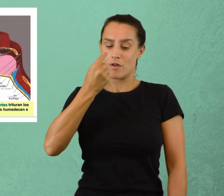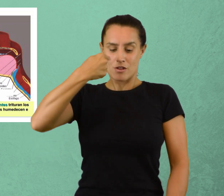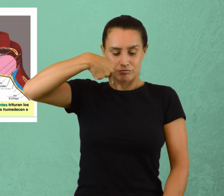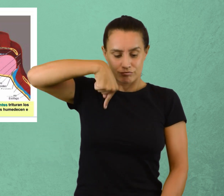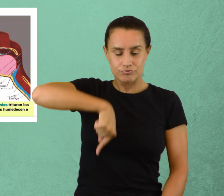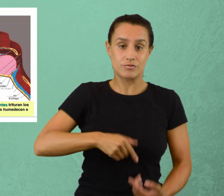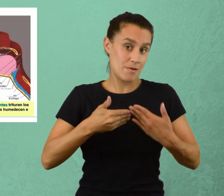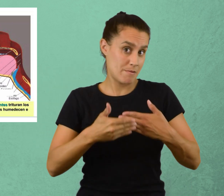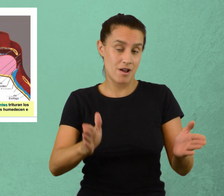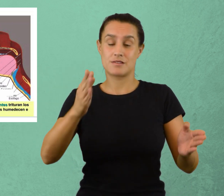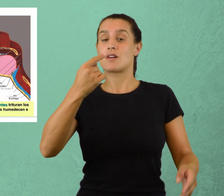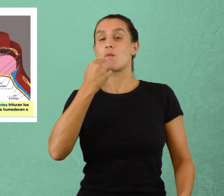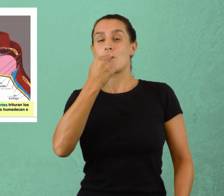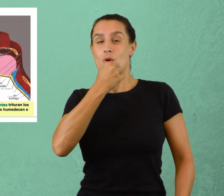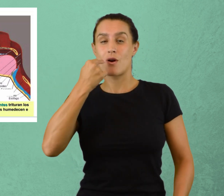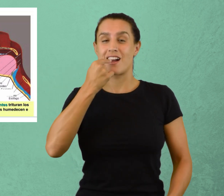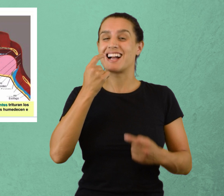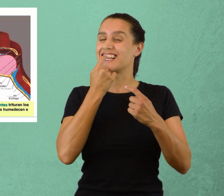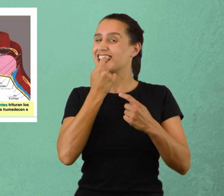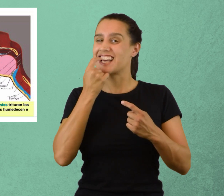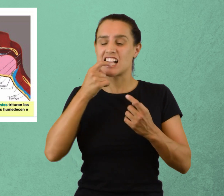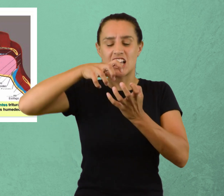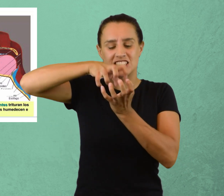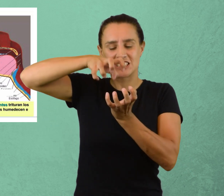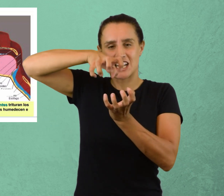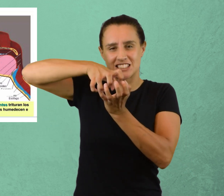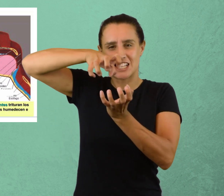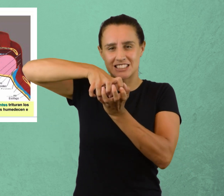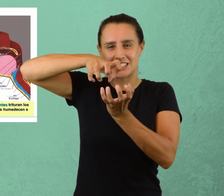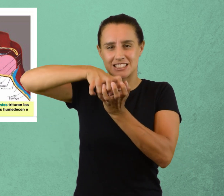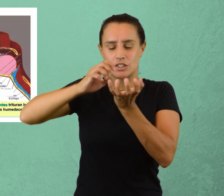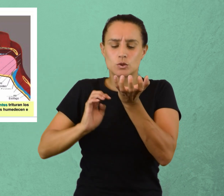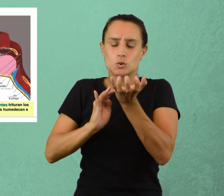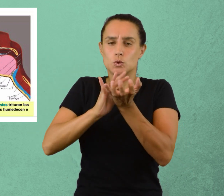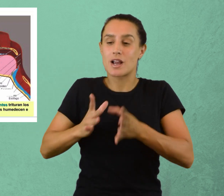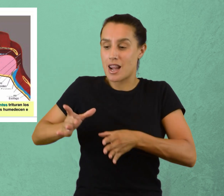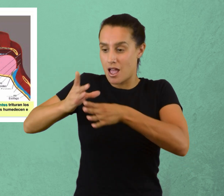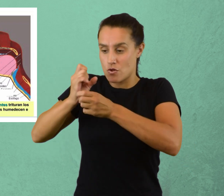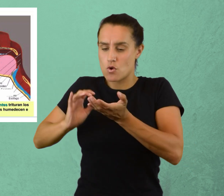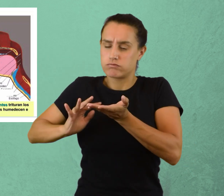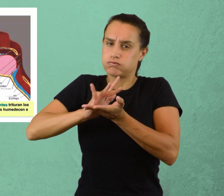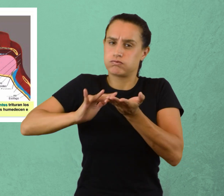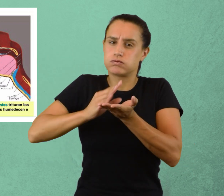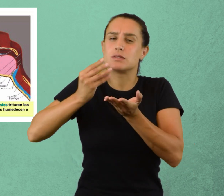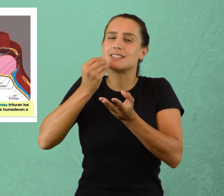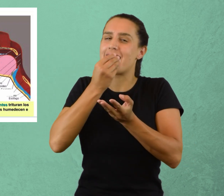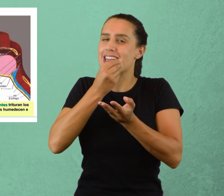trituran los alimentos y las secreciones de las glándulas salivales los humedecen e inician su descomposición